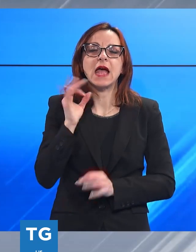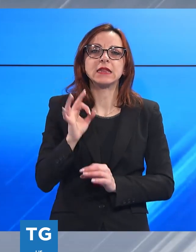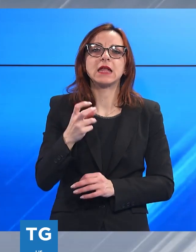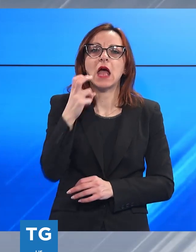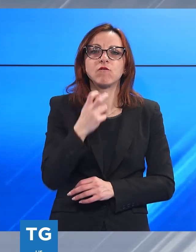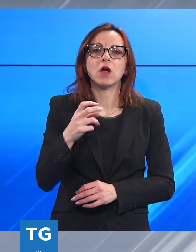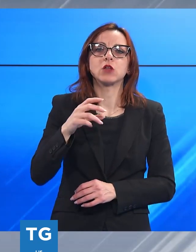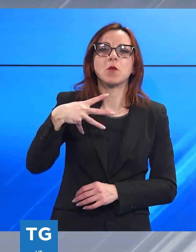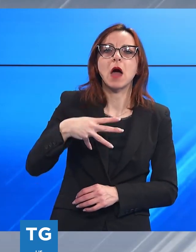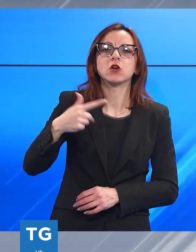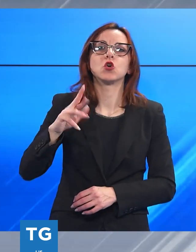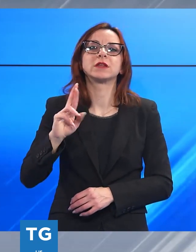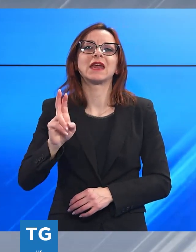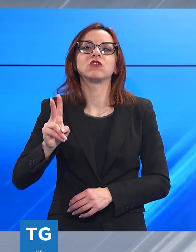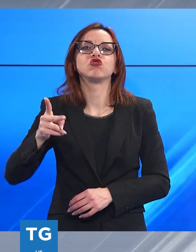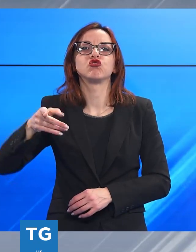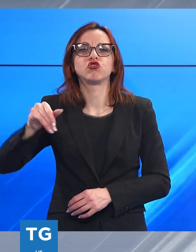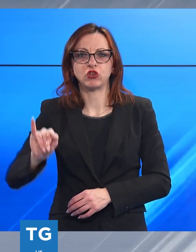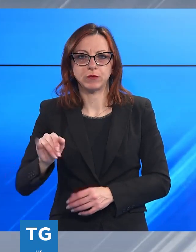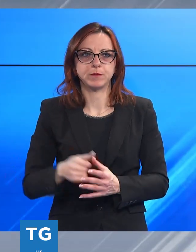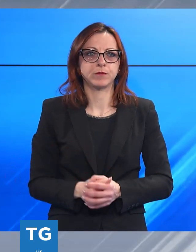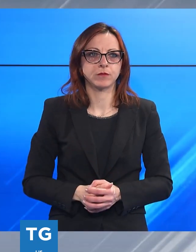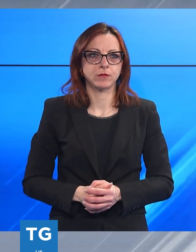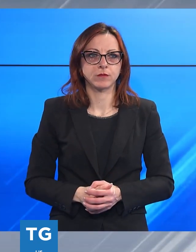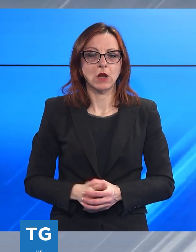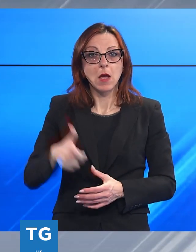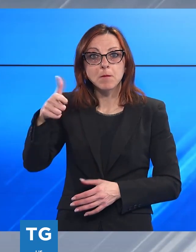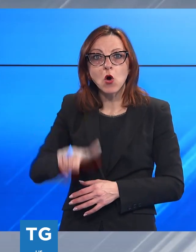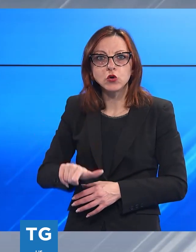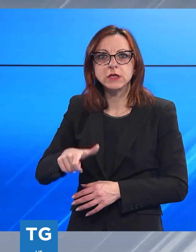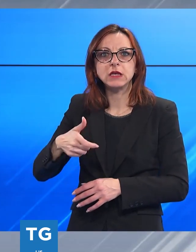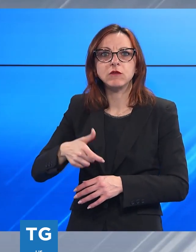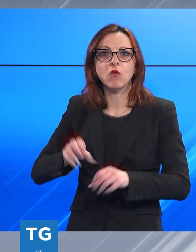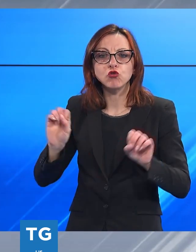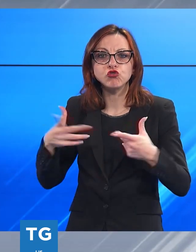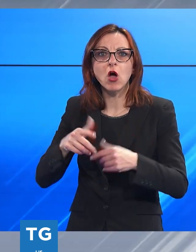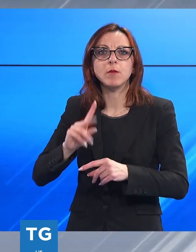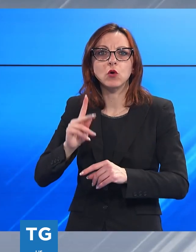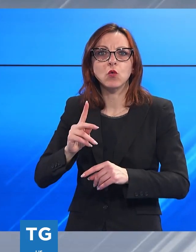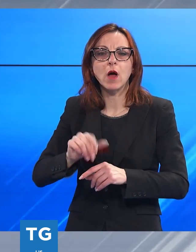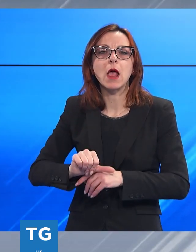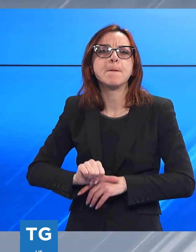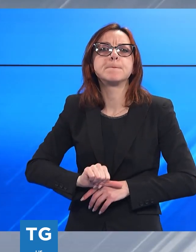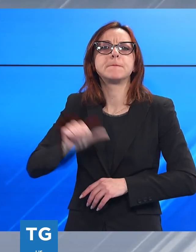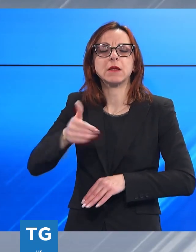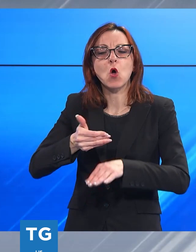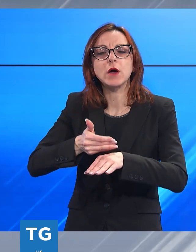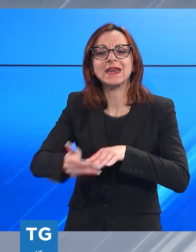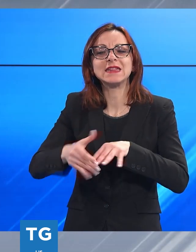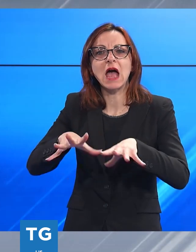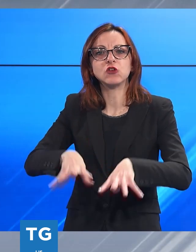Marco Treggi. Il motivo principale è quello del ritardo, dell'inizio delle riforme,